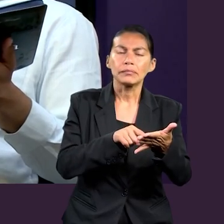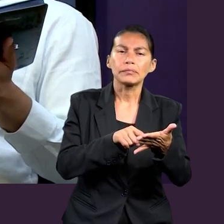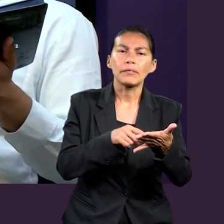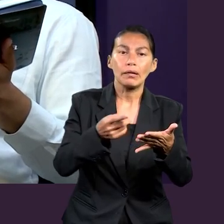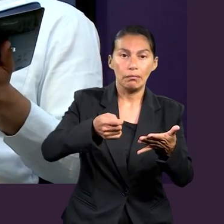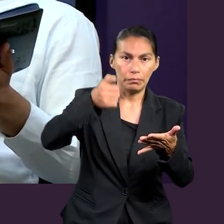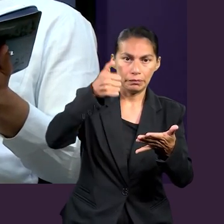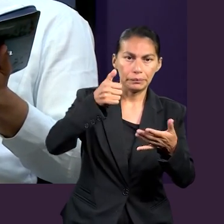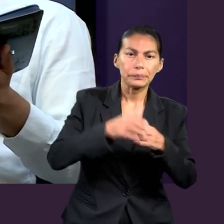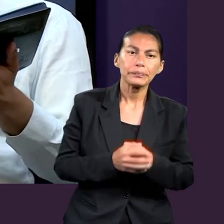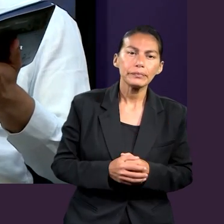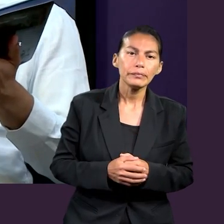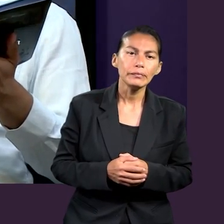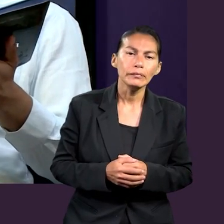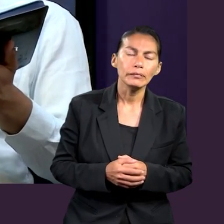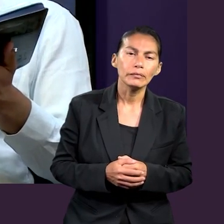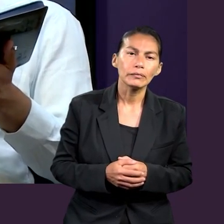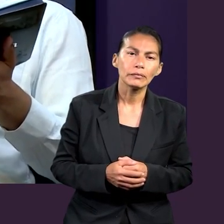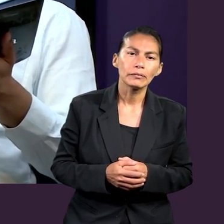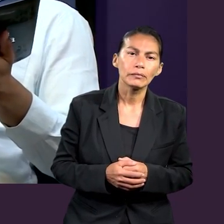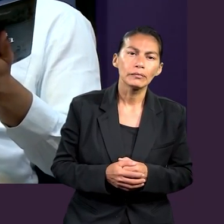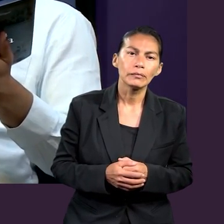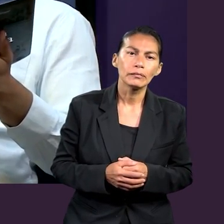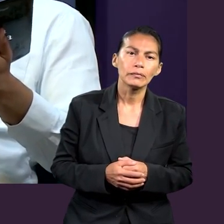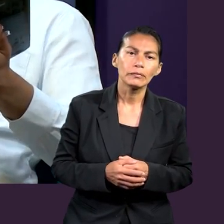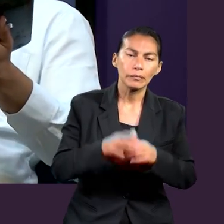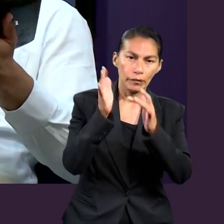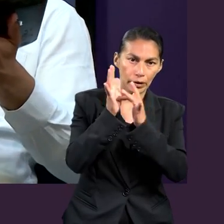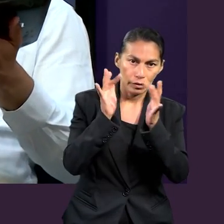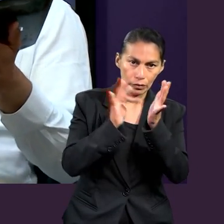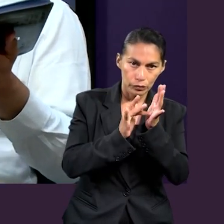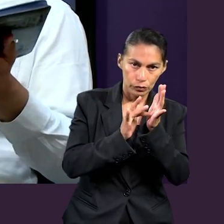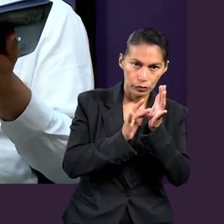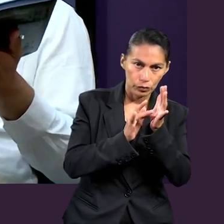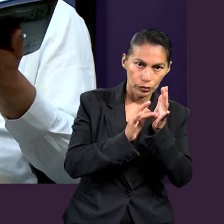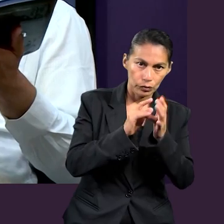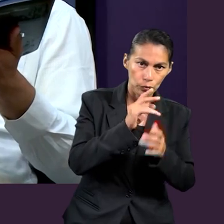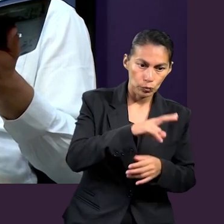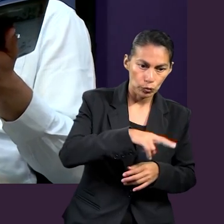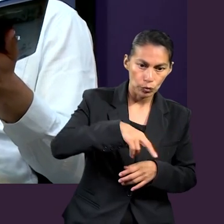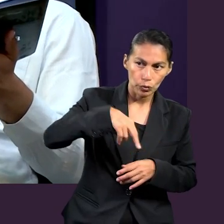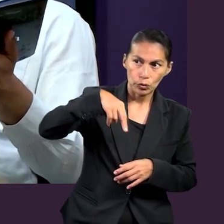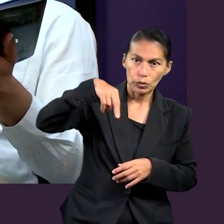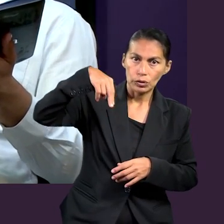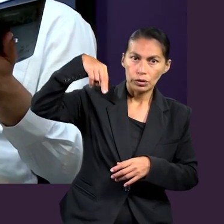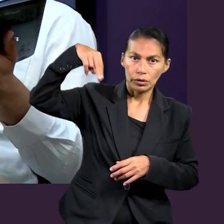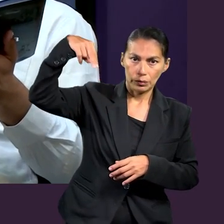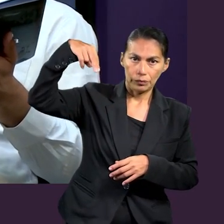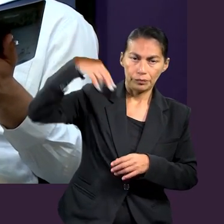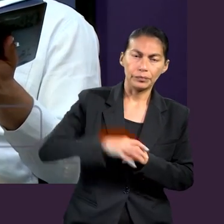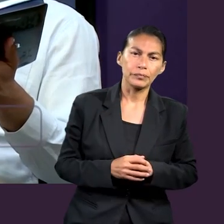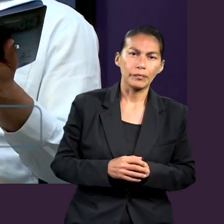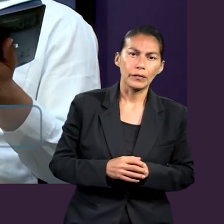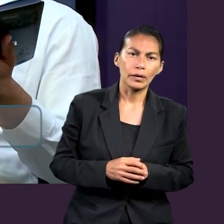En primer lugar, se nos habla de la ascensión de Jesús que requirió antes su descenso.